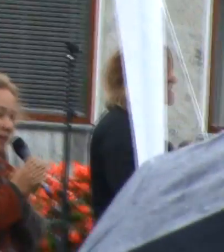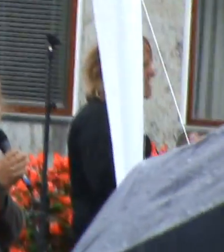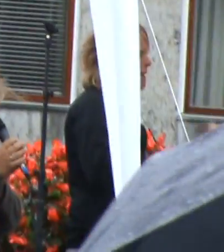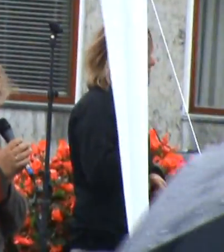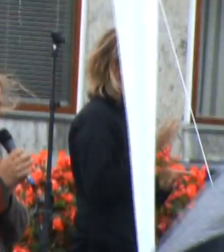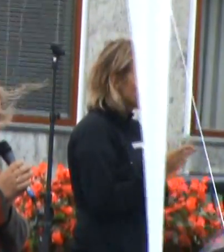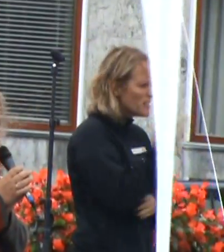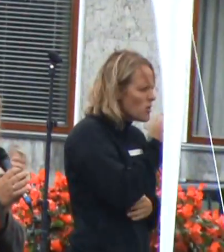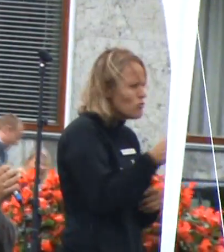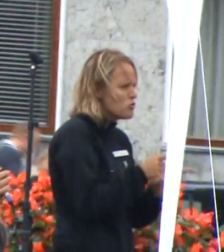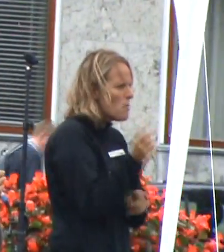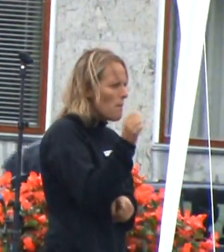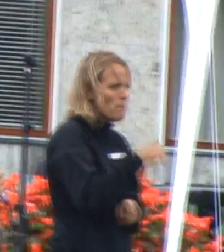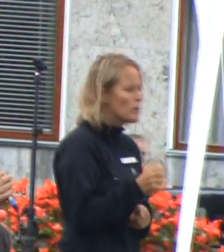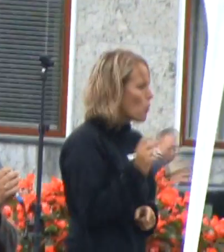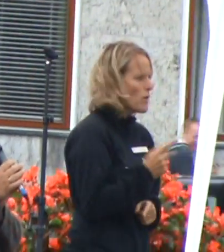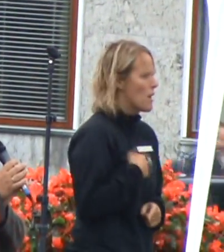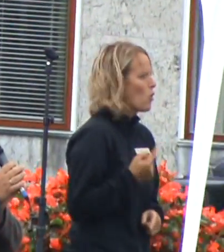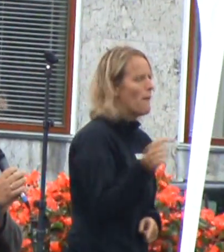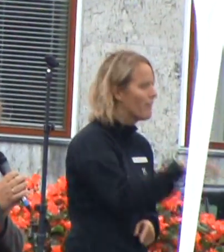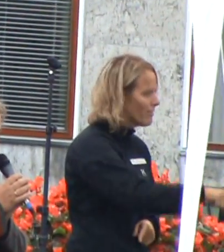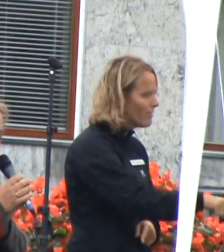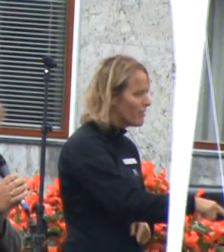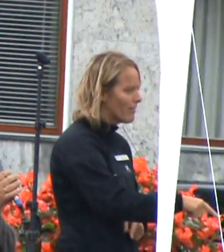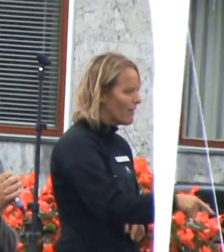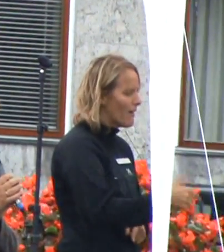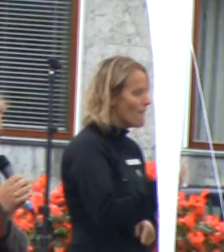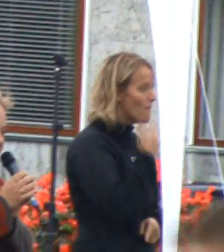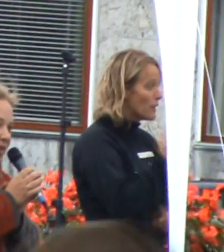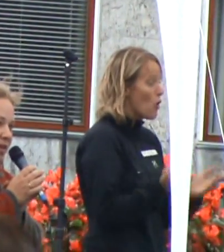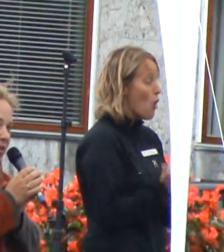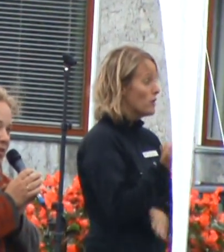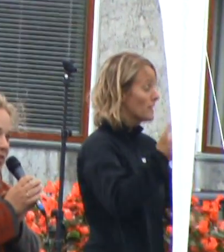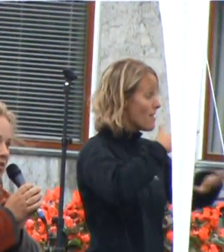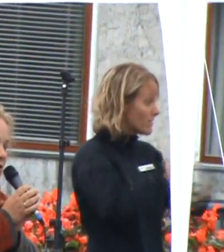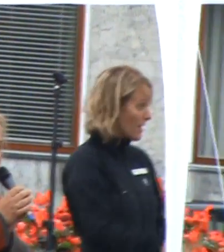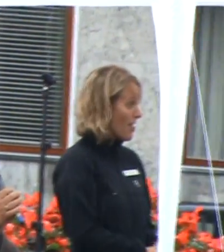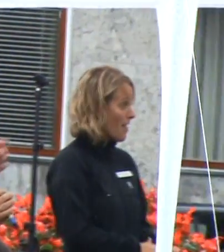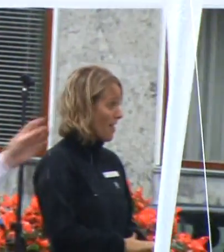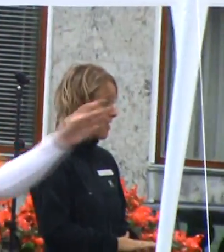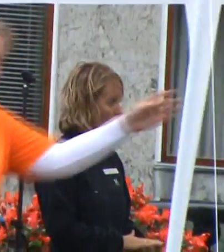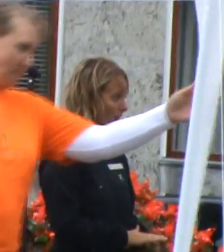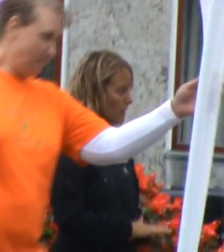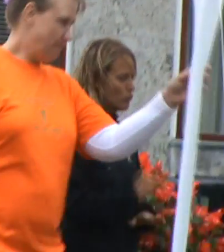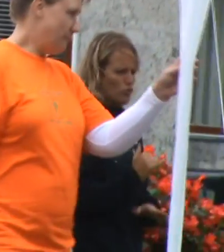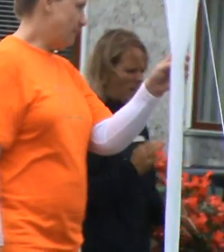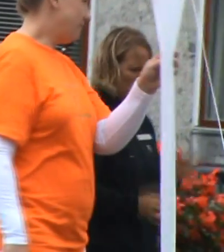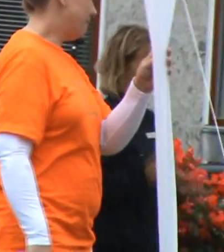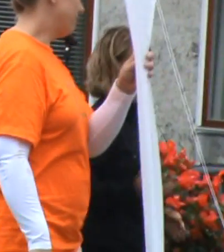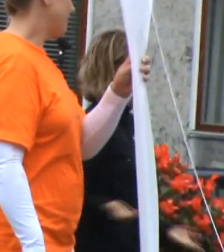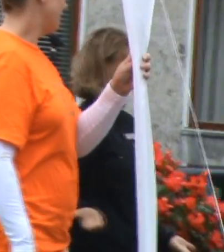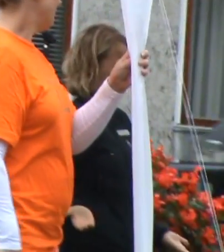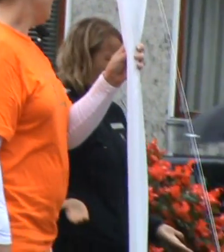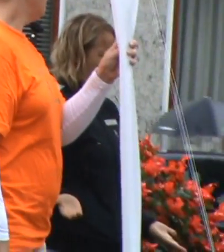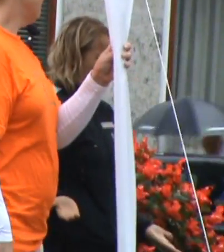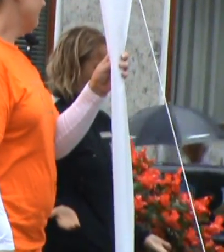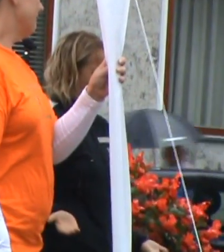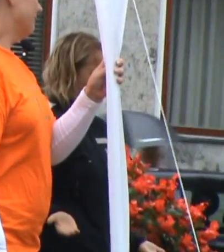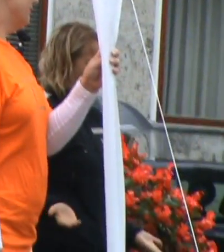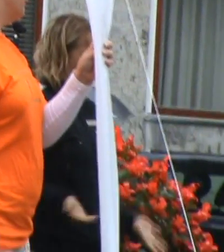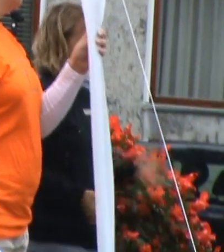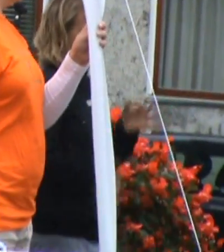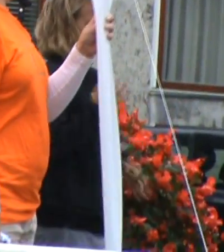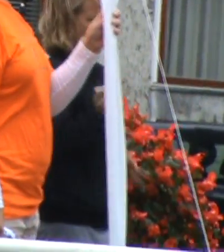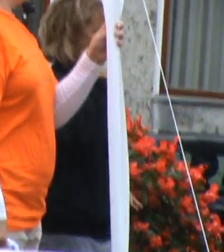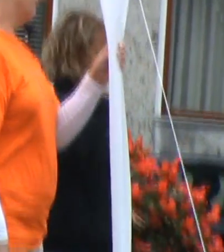om, at ikke må være der. Fordi når jeg skal sidde i den stol, så er jeg jo ikke normal. Og normale mennesker